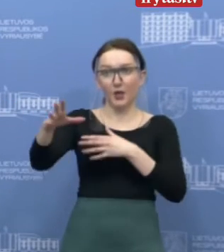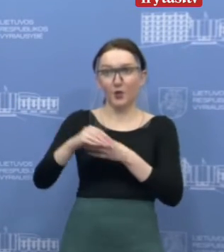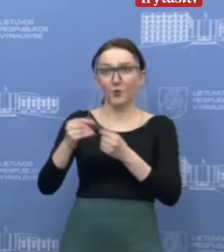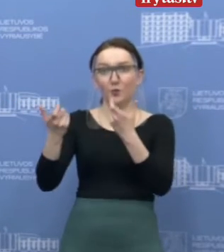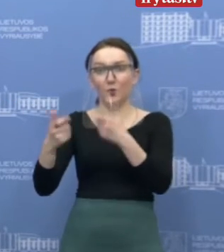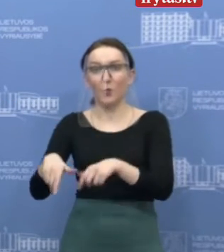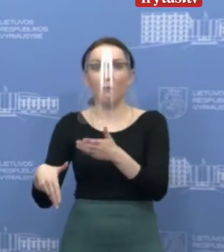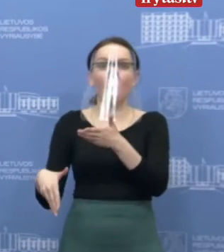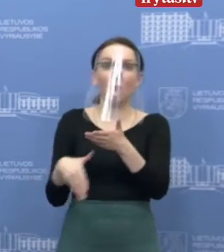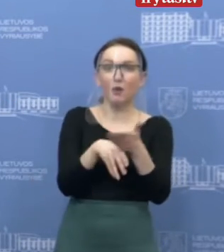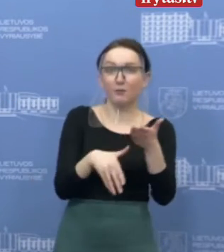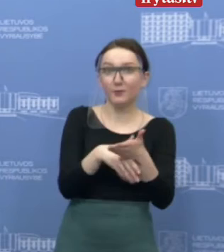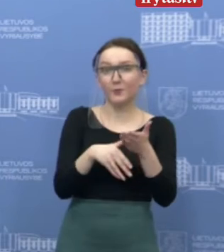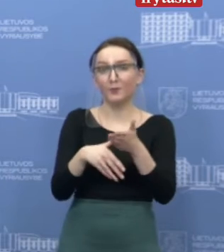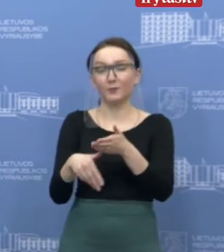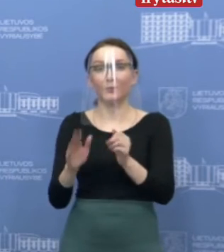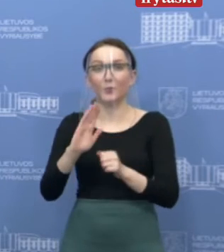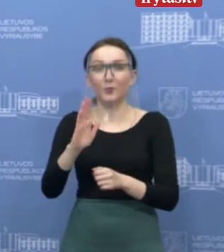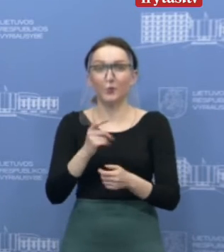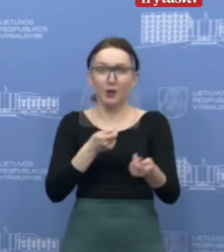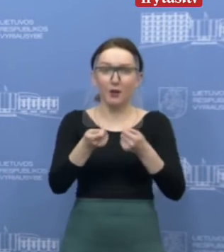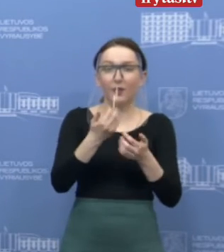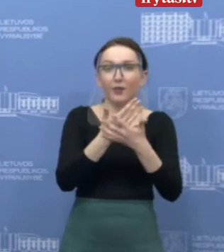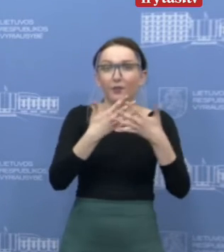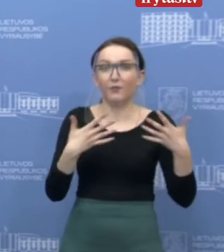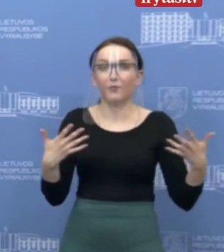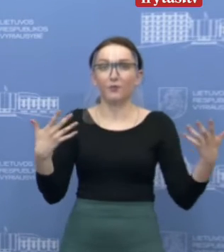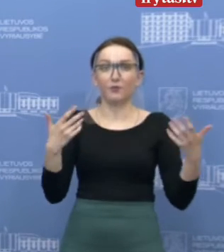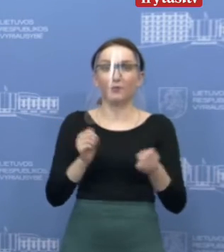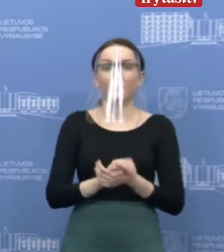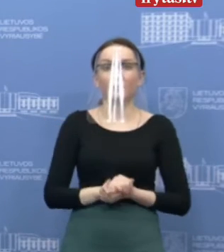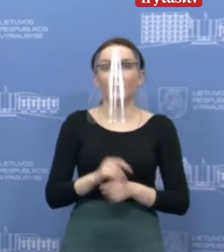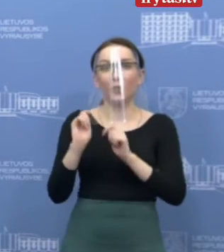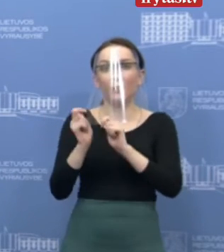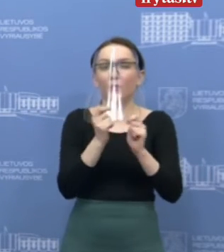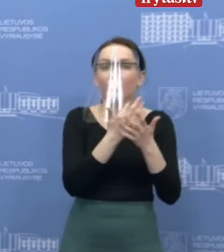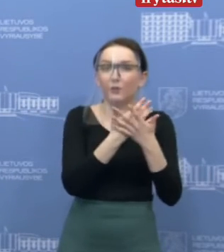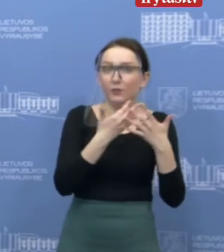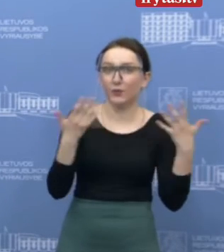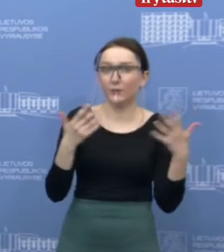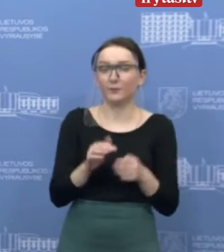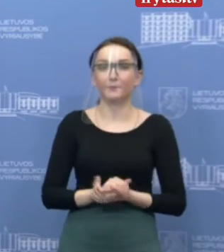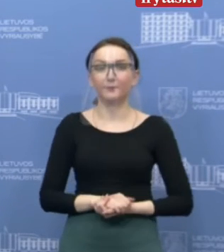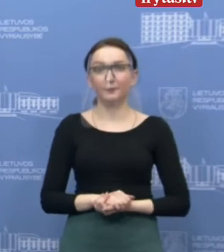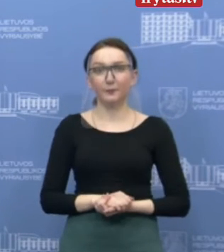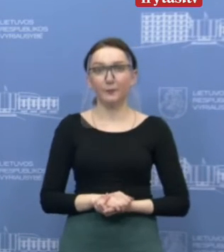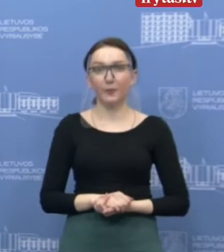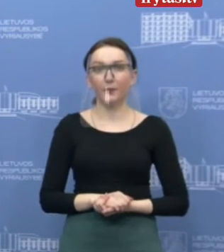savivaldybėmis ir organizuosime, kiek įmanoma, daugiau šitokio apdovanojamo visuomenį.